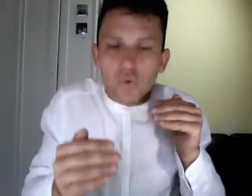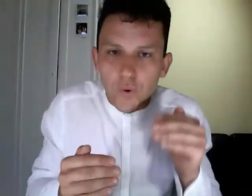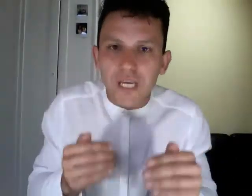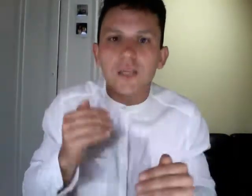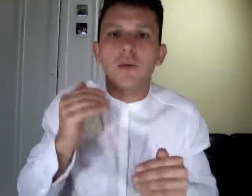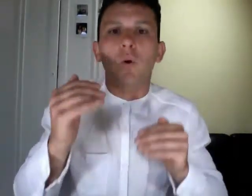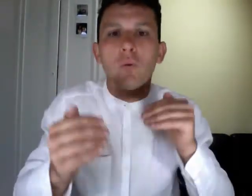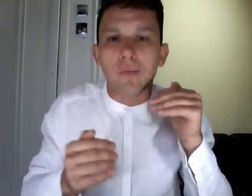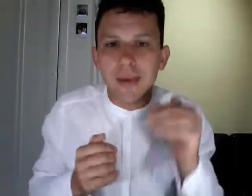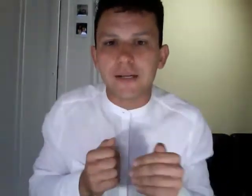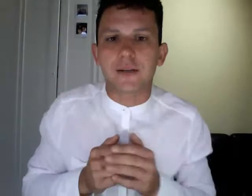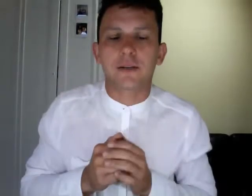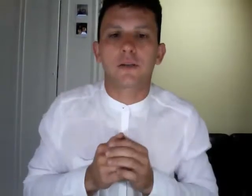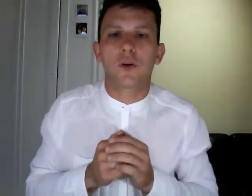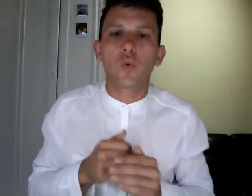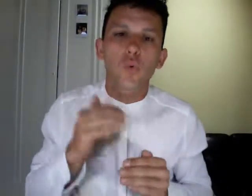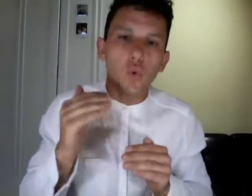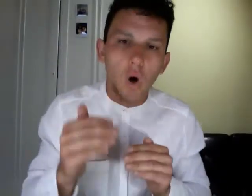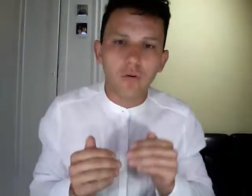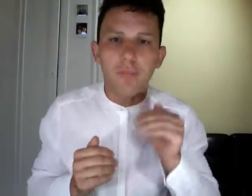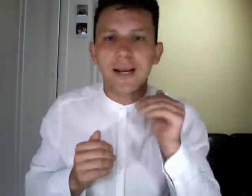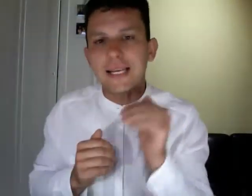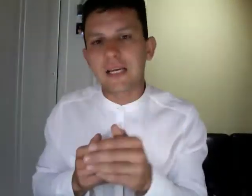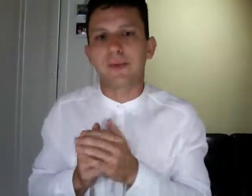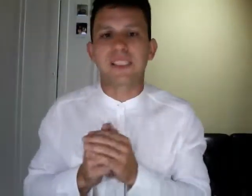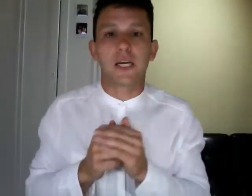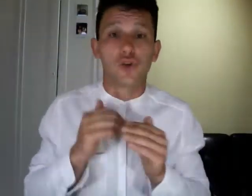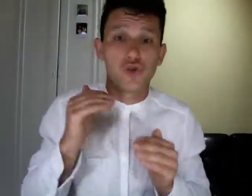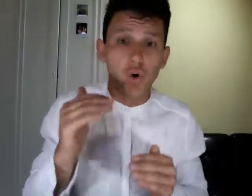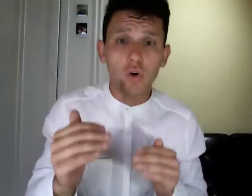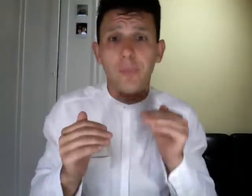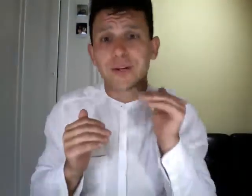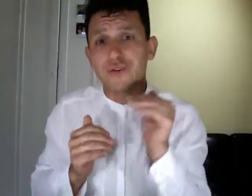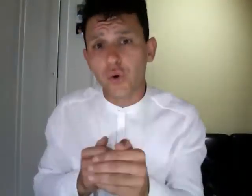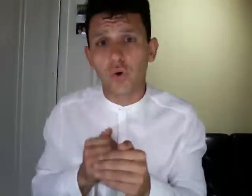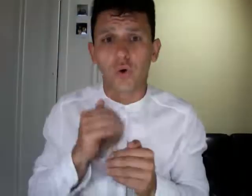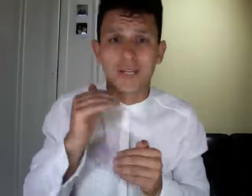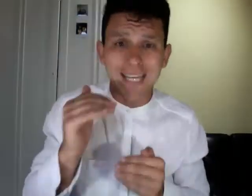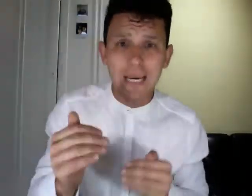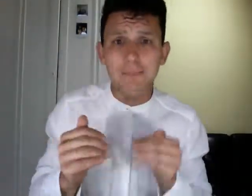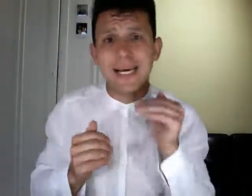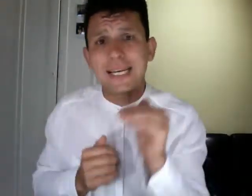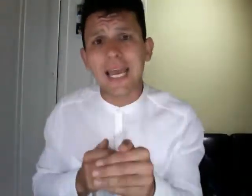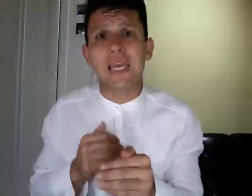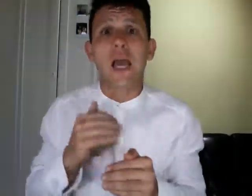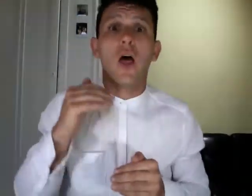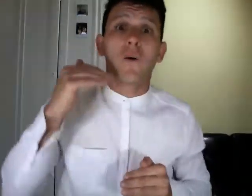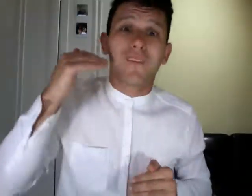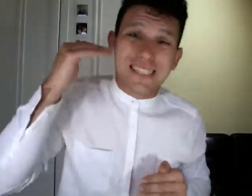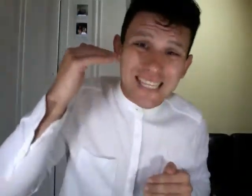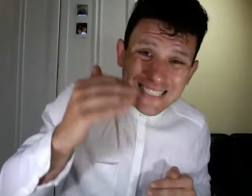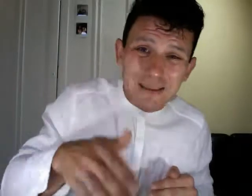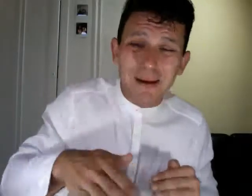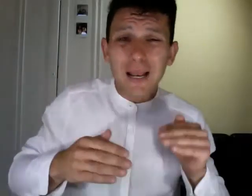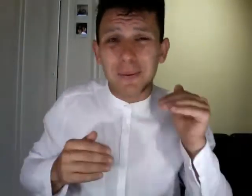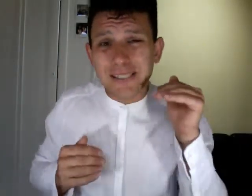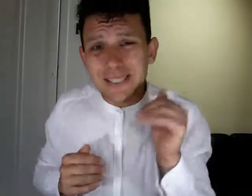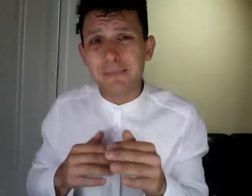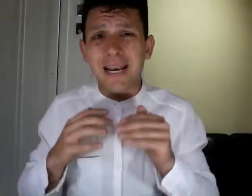costruisci una nuova mente un nuovo paradigma giorno per giorno, day by day settimana per settimana,